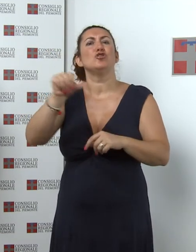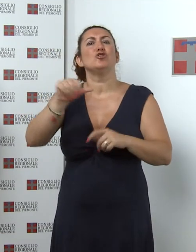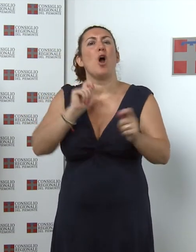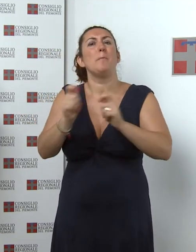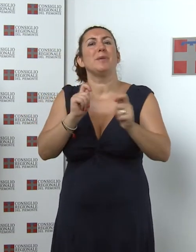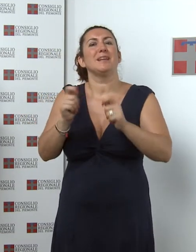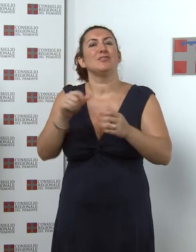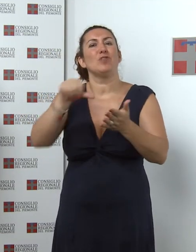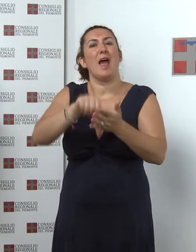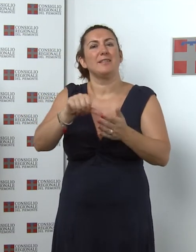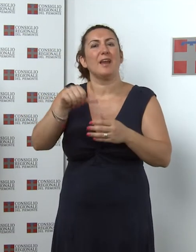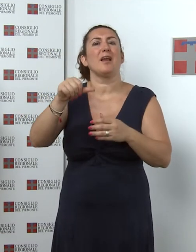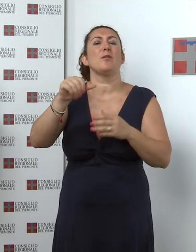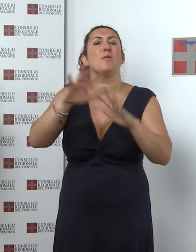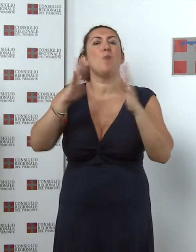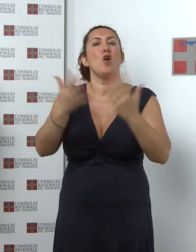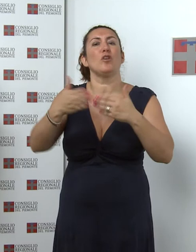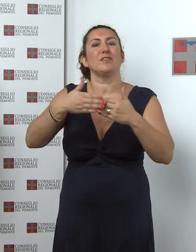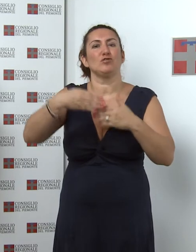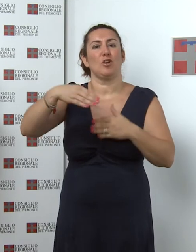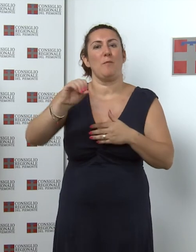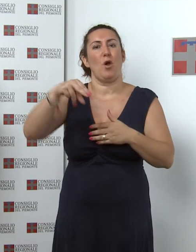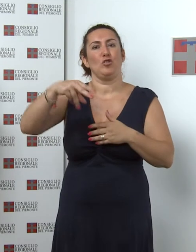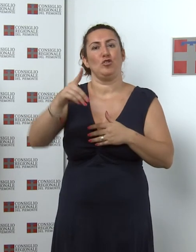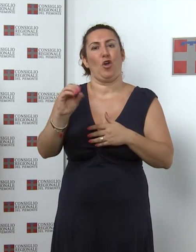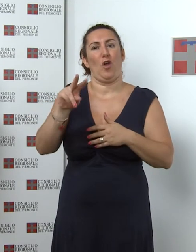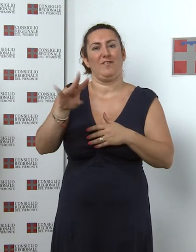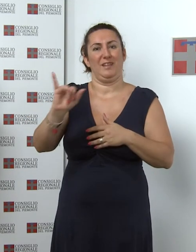Mondovì I piemontesi e i